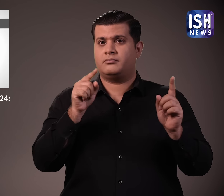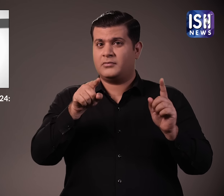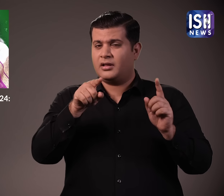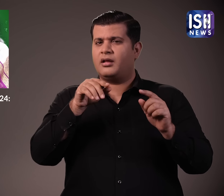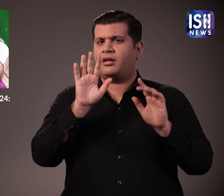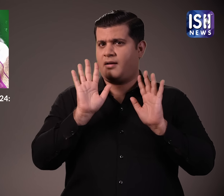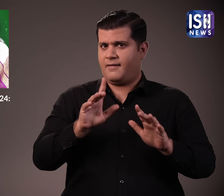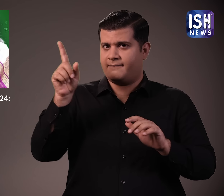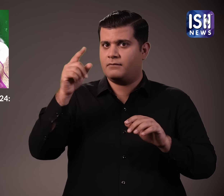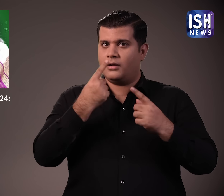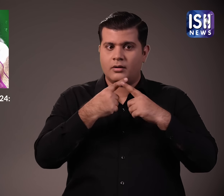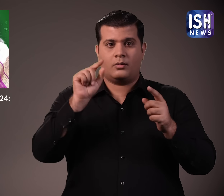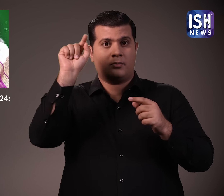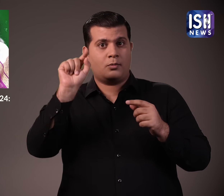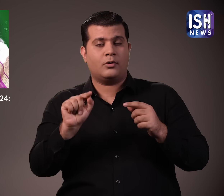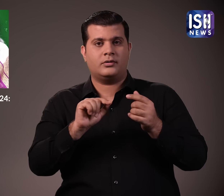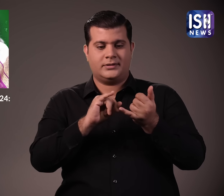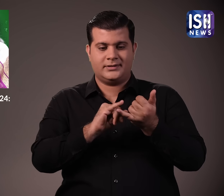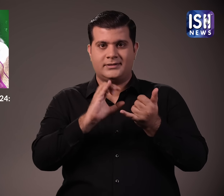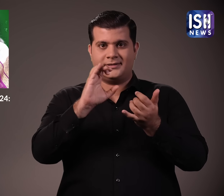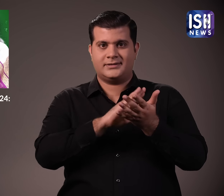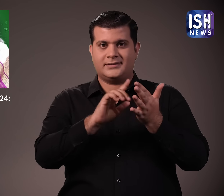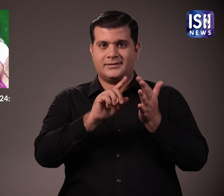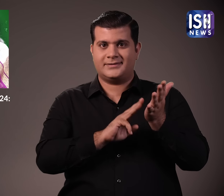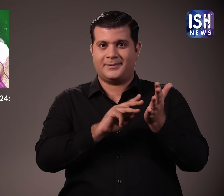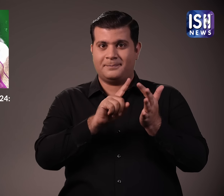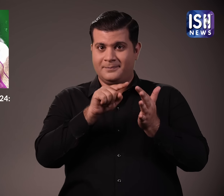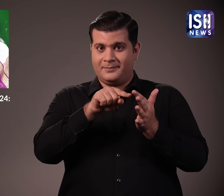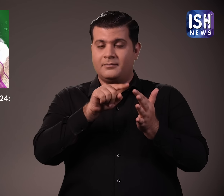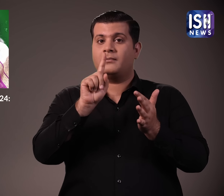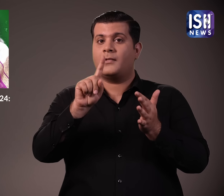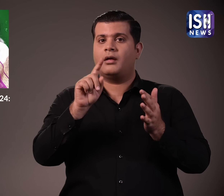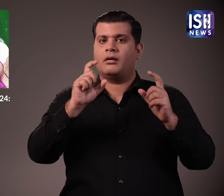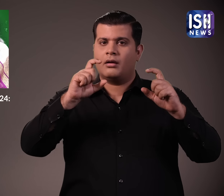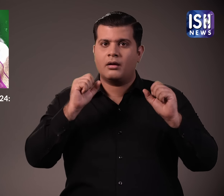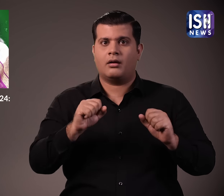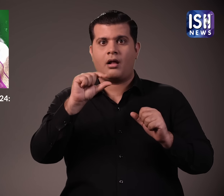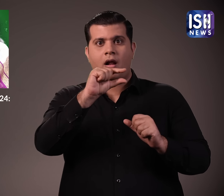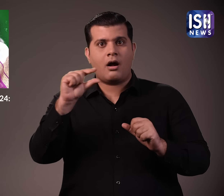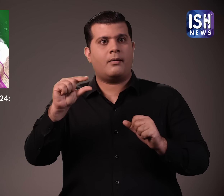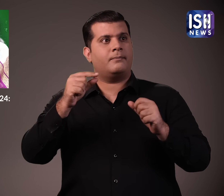इन योजनाओं का नामकरण नहीं किया गया है और पोर्टल अभी बनाया नहीं गया है